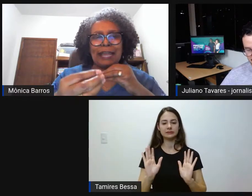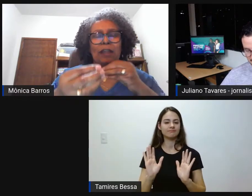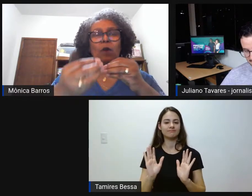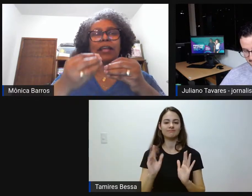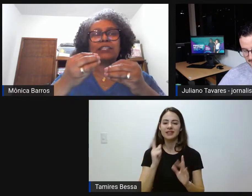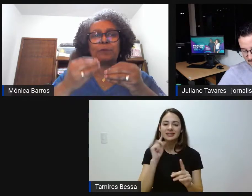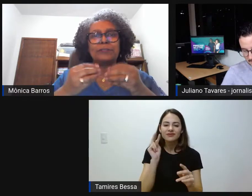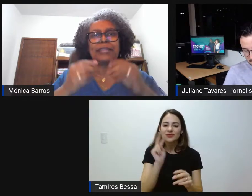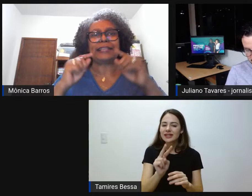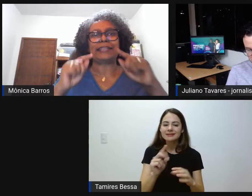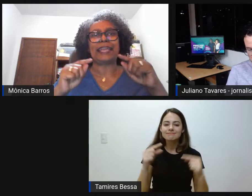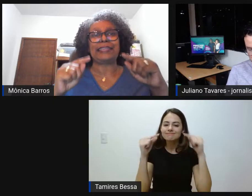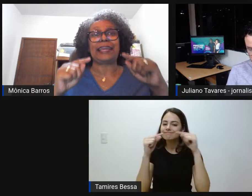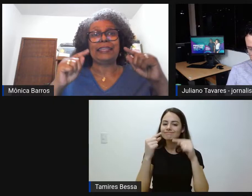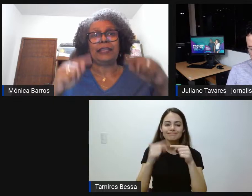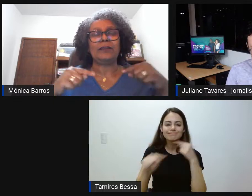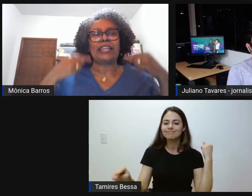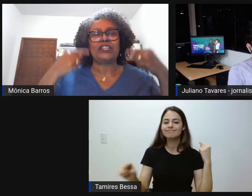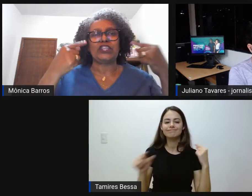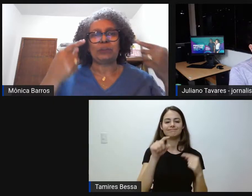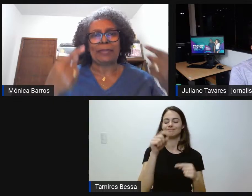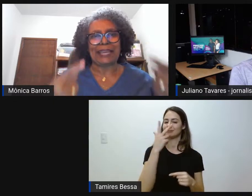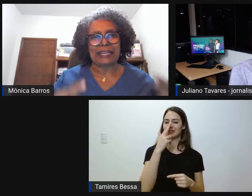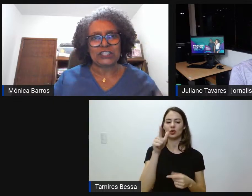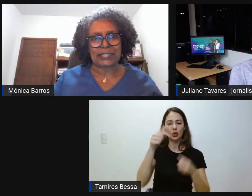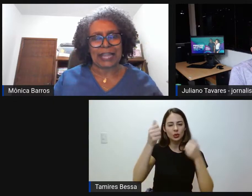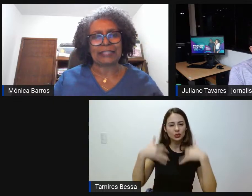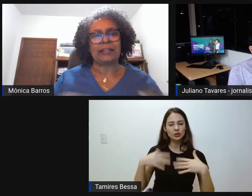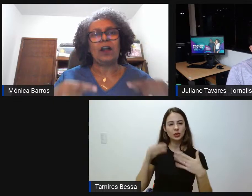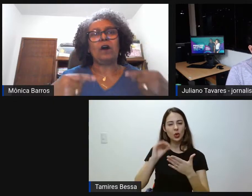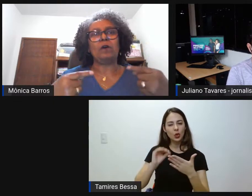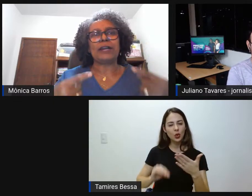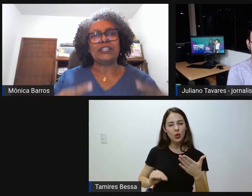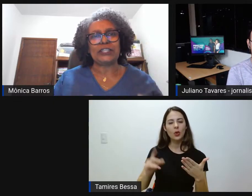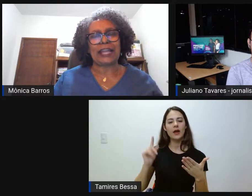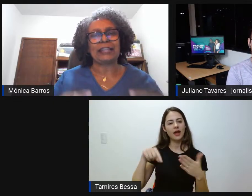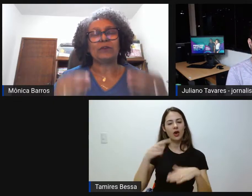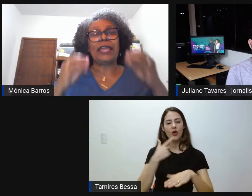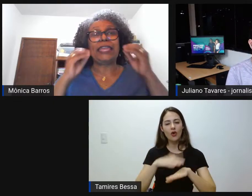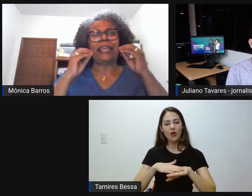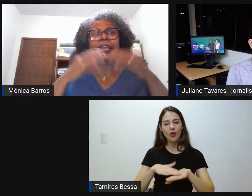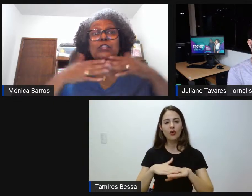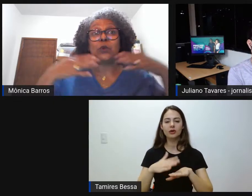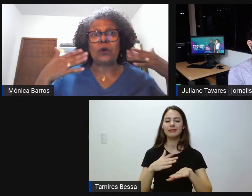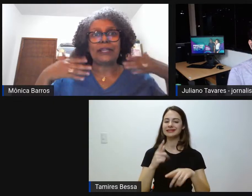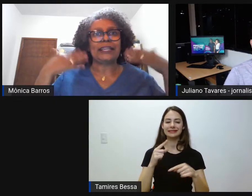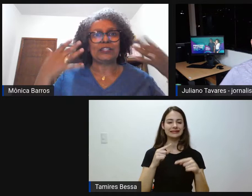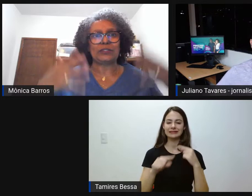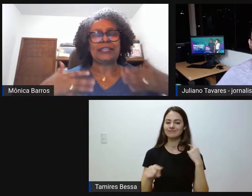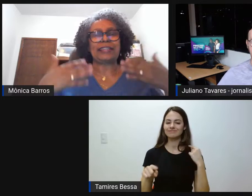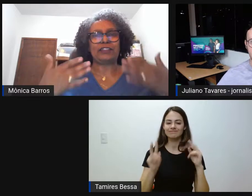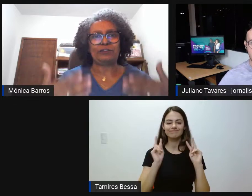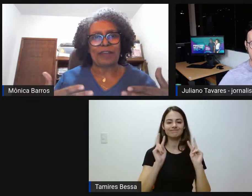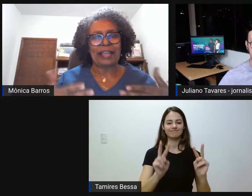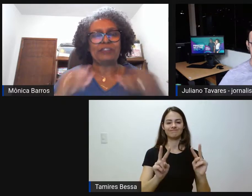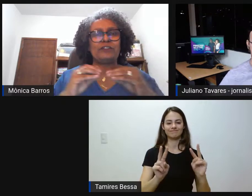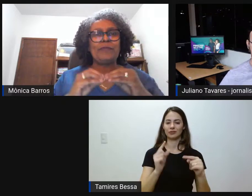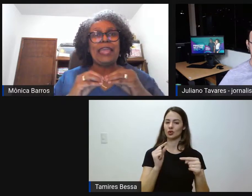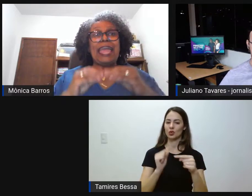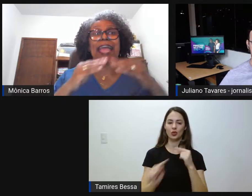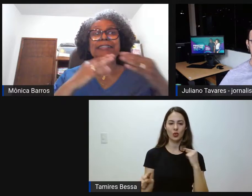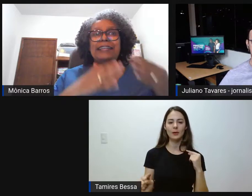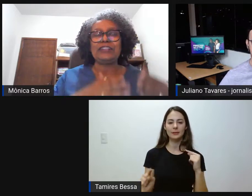encontrar correspondência entre aquilo que é dito pela candidata ou o candidato e a leitura que a sociedade faz,